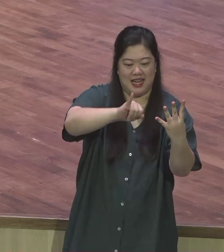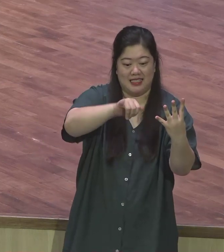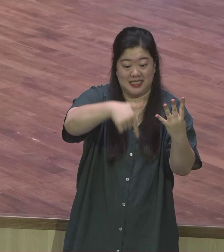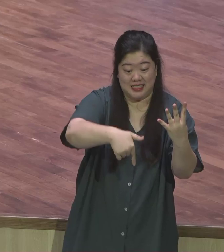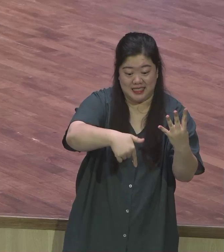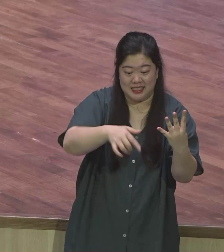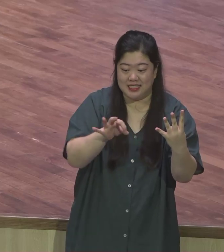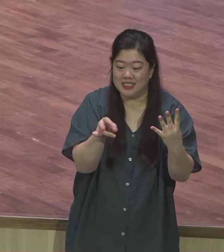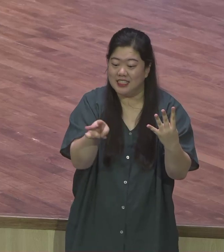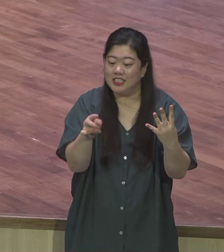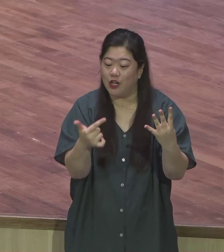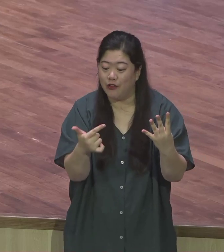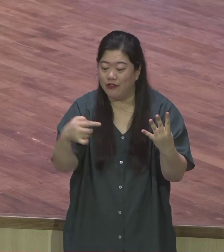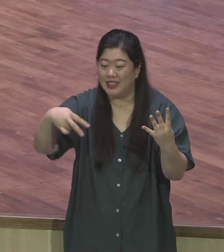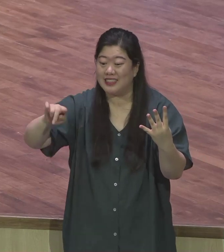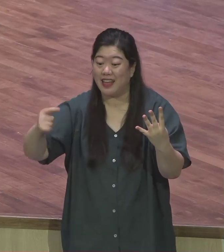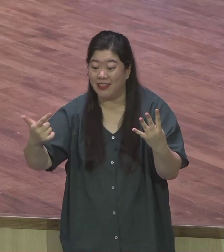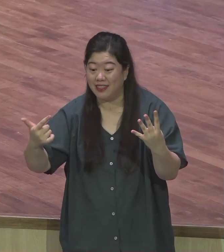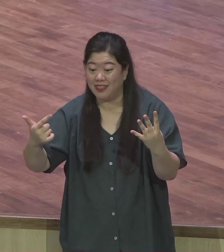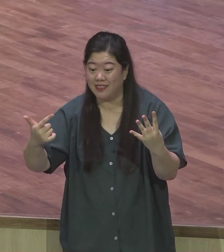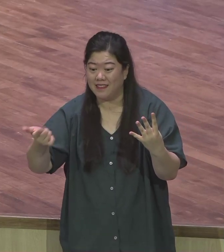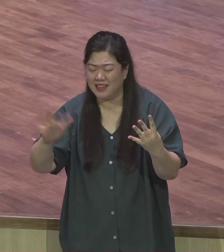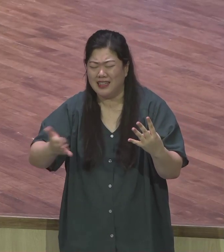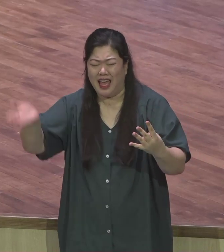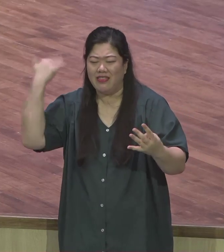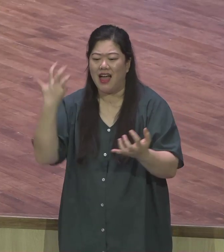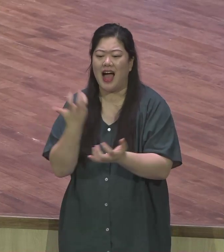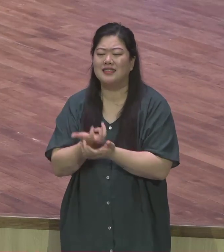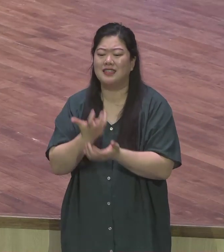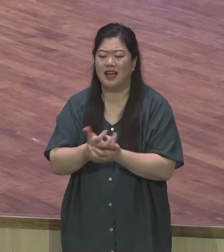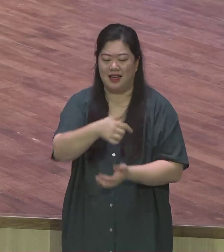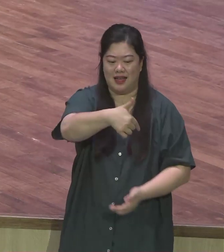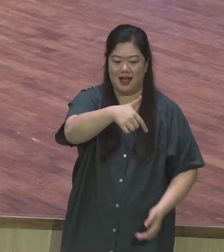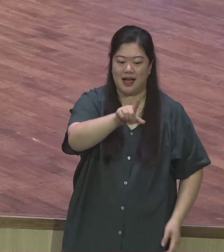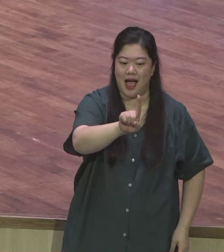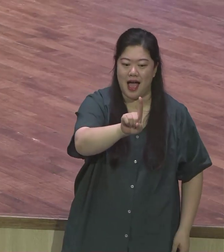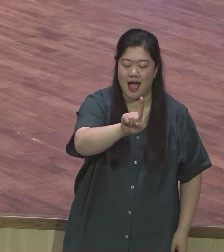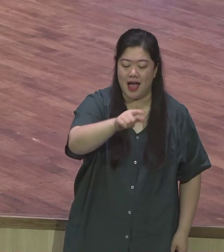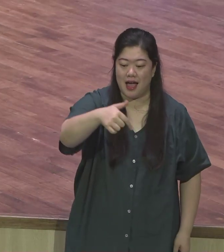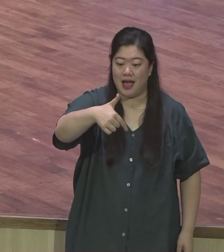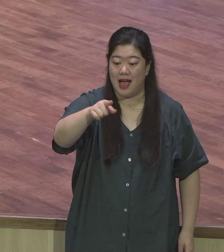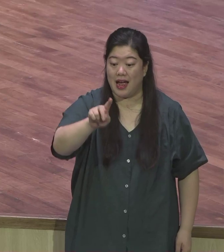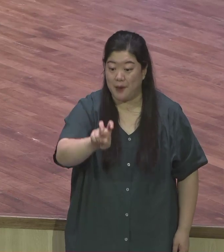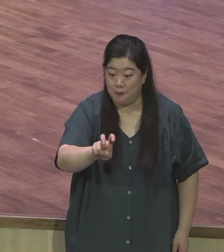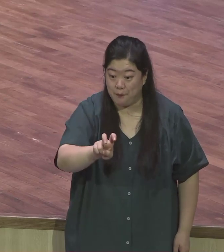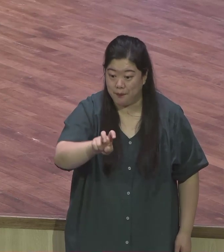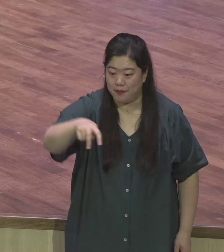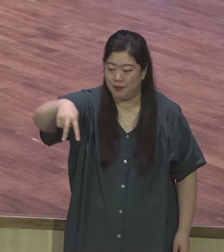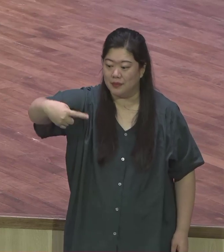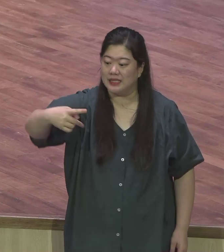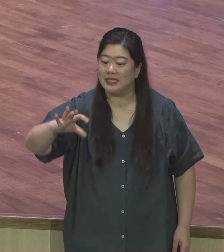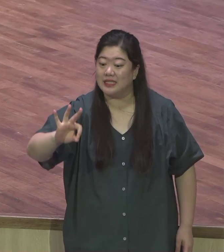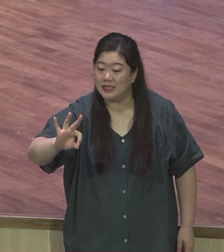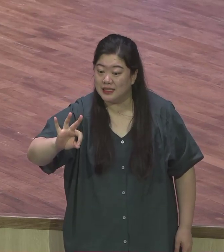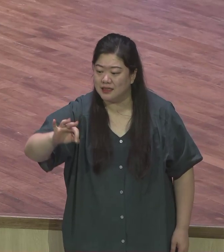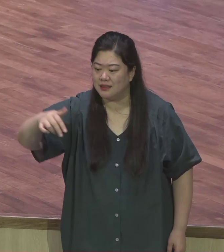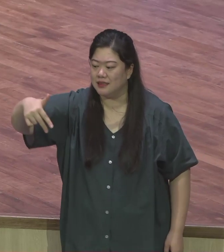가감승제라는 한자어를 사용했습니다 한자 그대로 더하고 빼고 곱하고